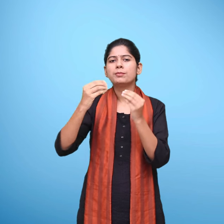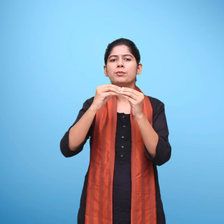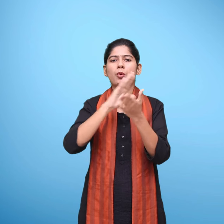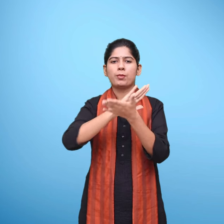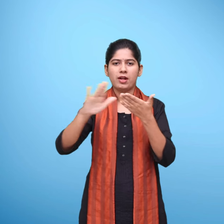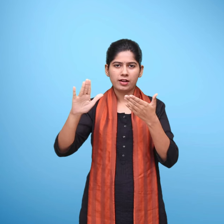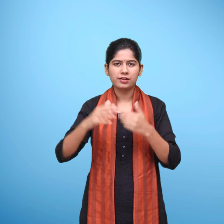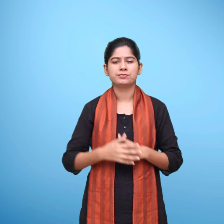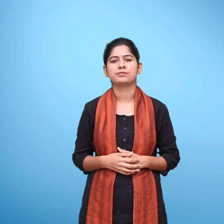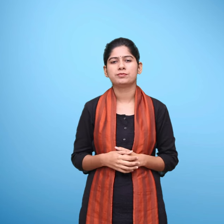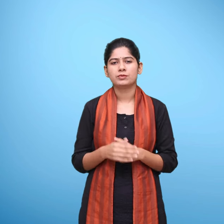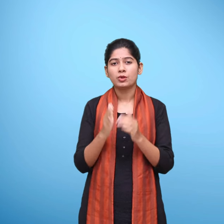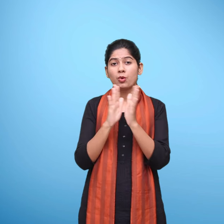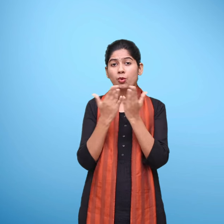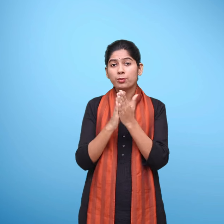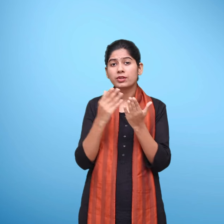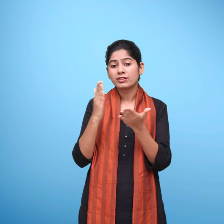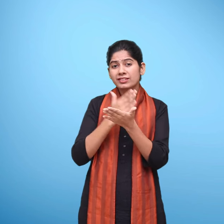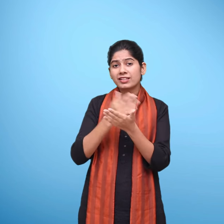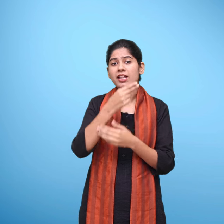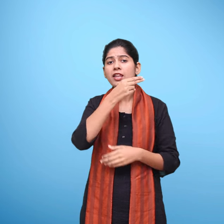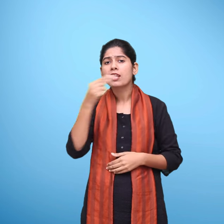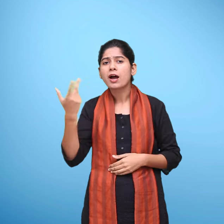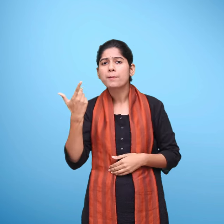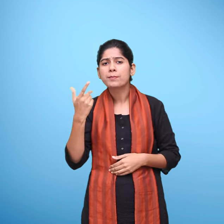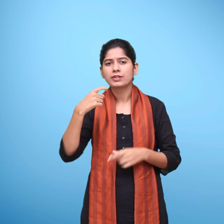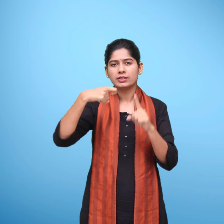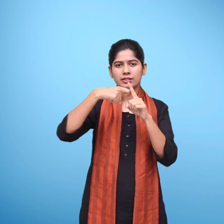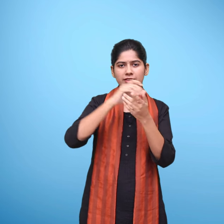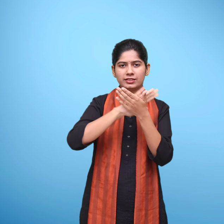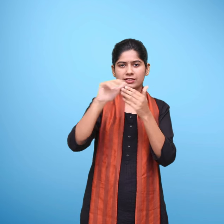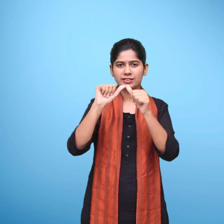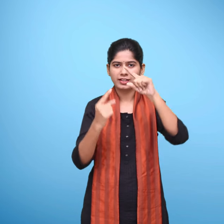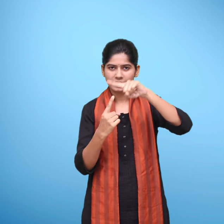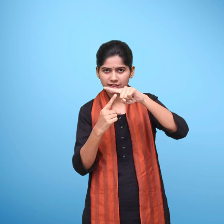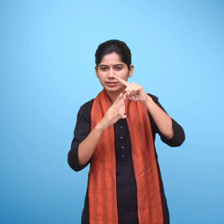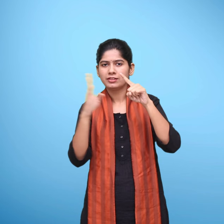मनोज कुमार ज्ञार पटना रोटी अगर गोल न बने